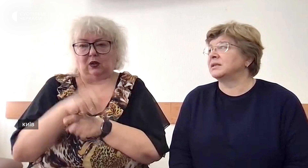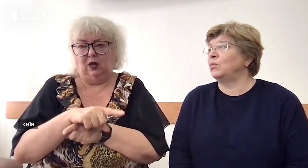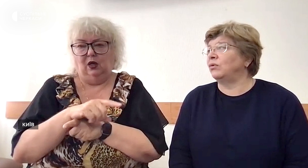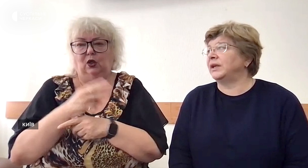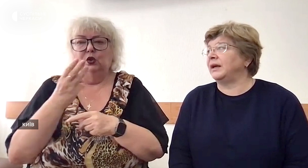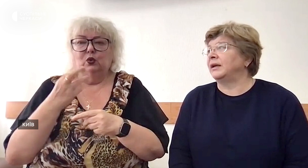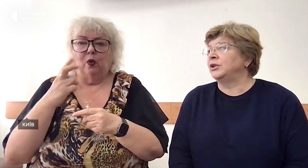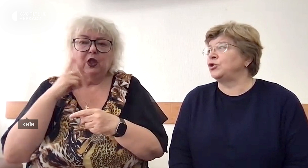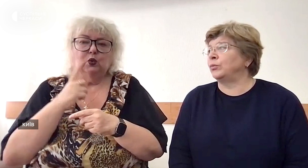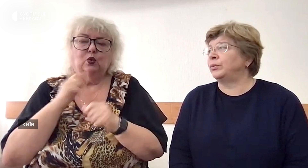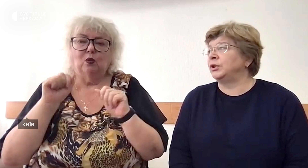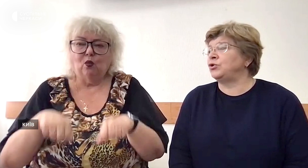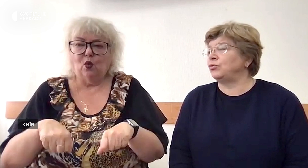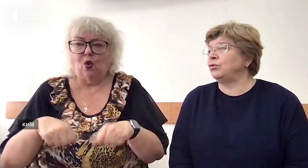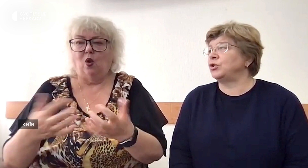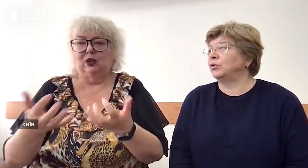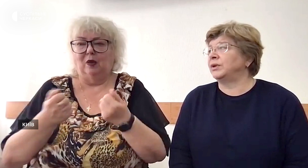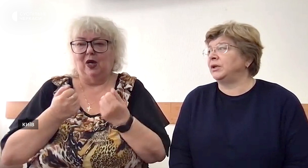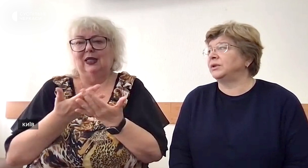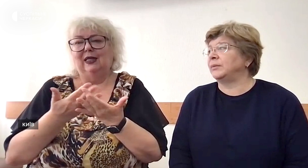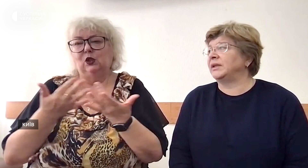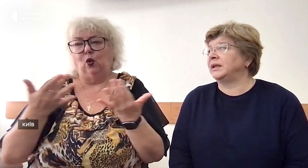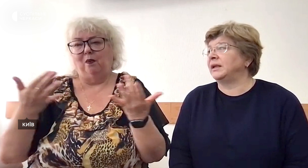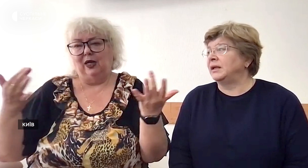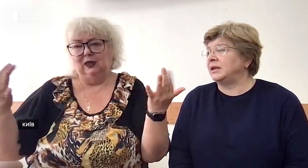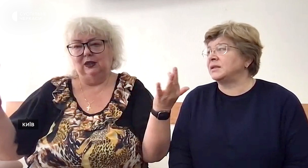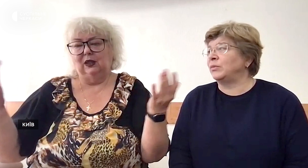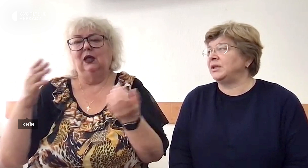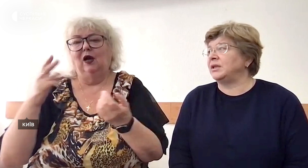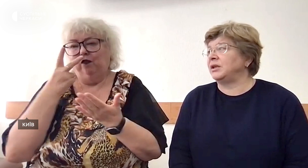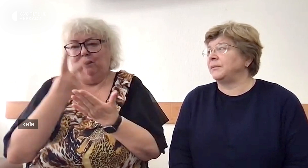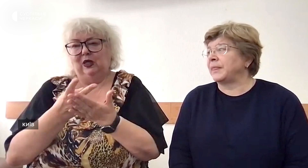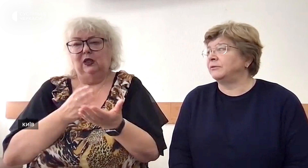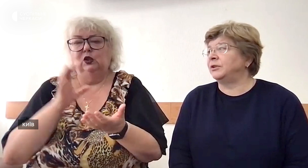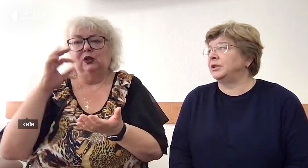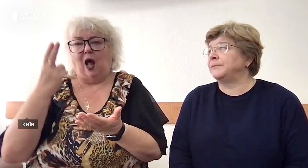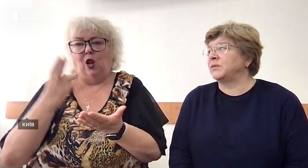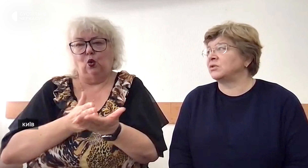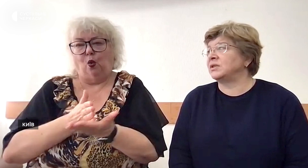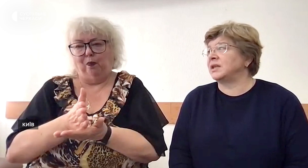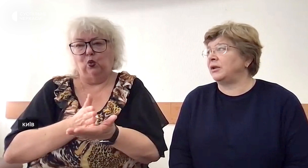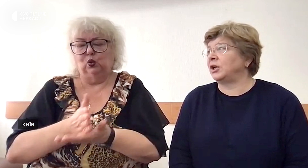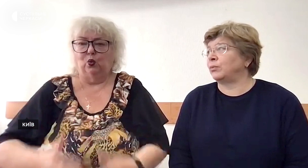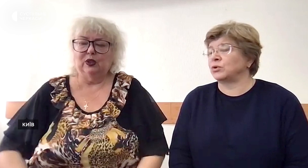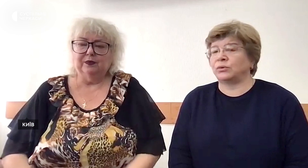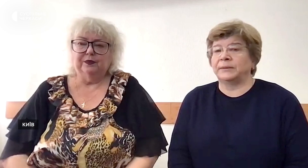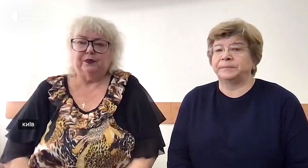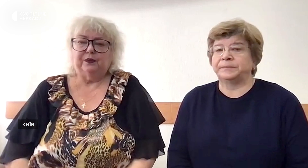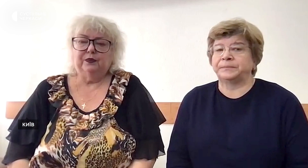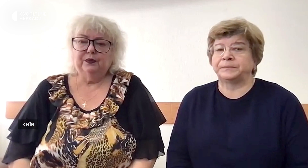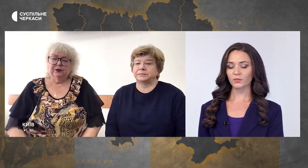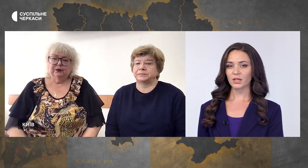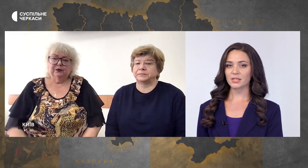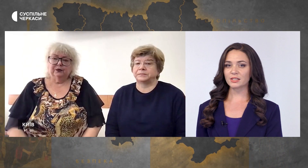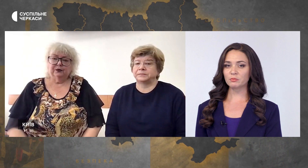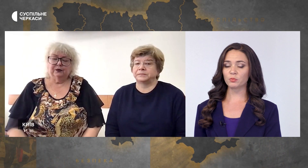нам замовлення, щоб нечуючі могли отримати різноманітні види соціальних послуг.